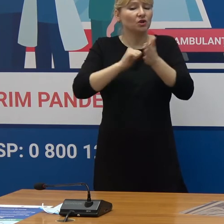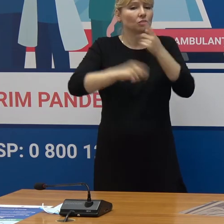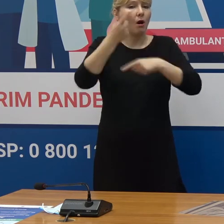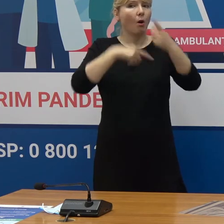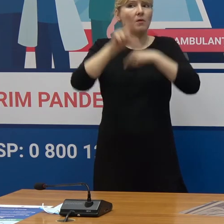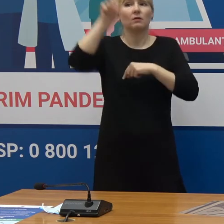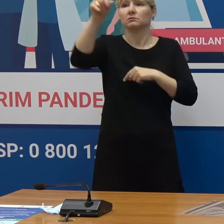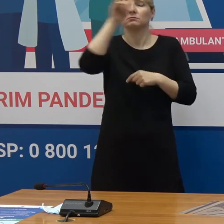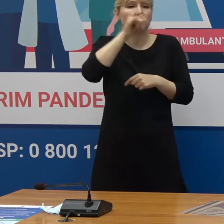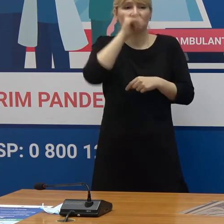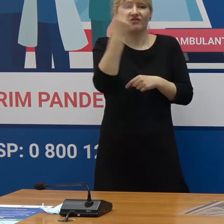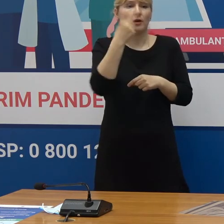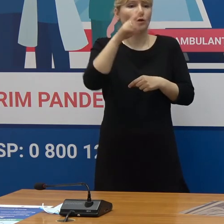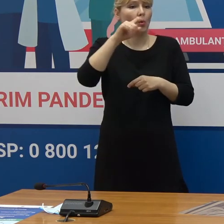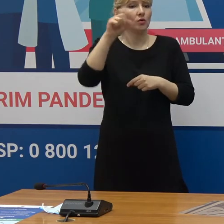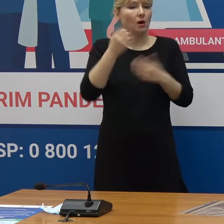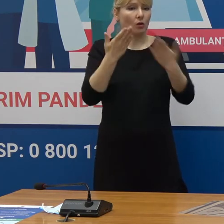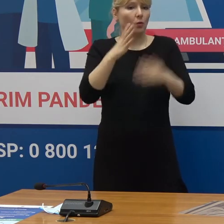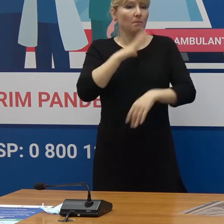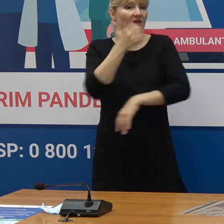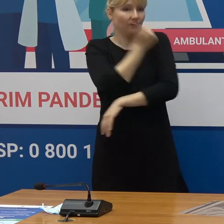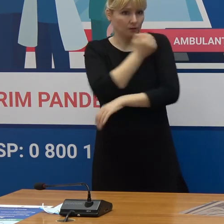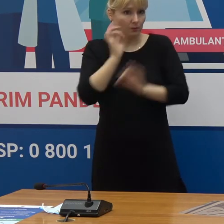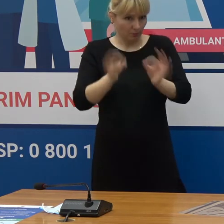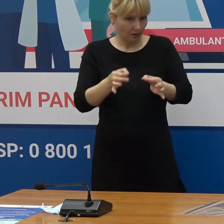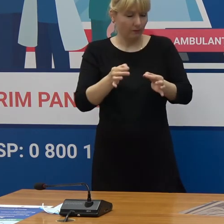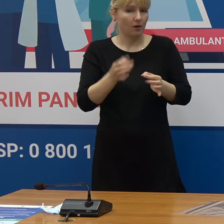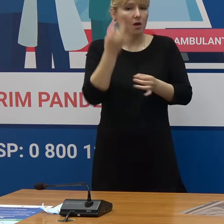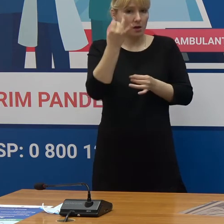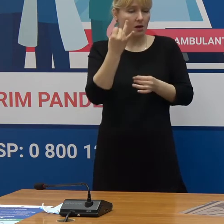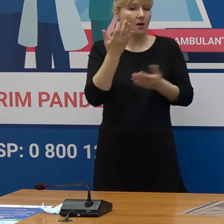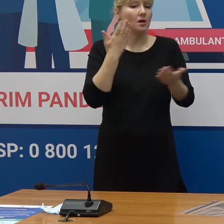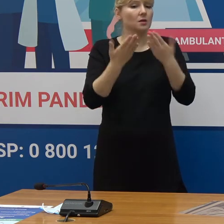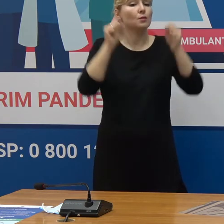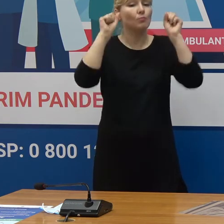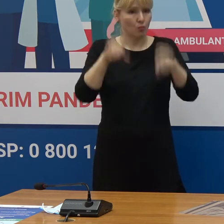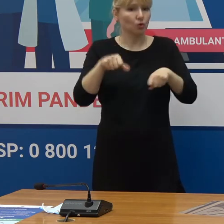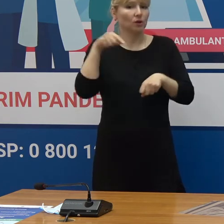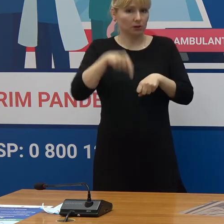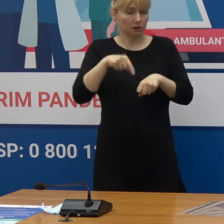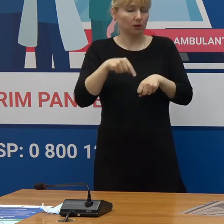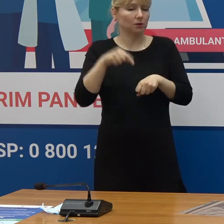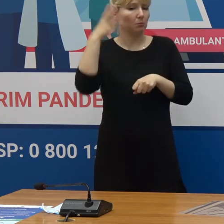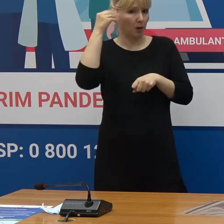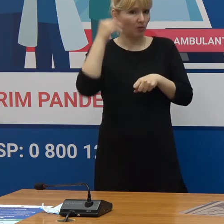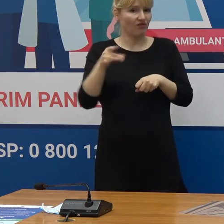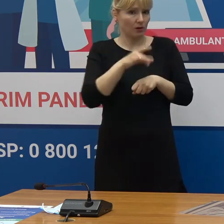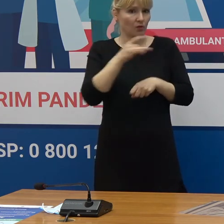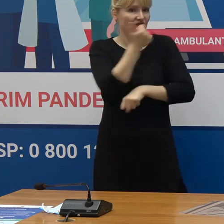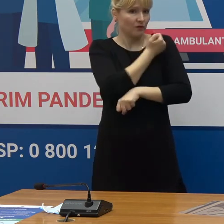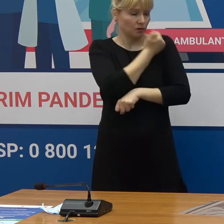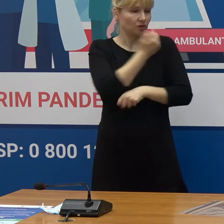a doua doză în aceeași țară în care s-au vaccinat Și dacă ar putea să-i se vaccineze aici în țara noastră